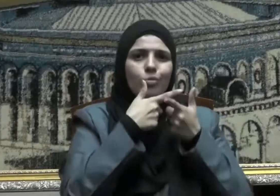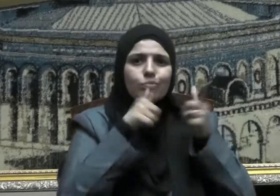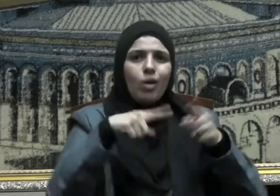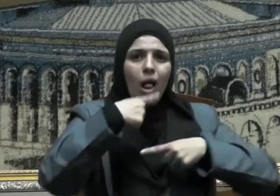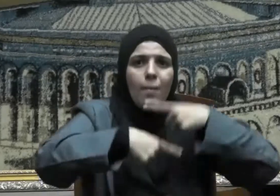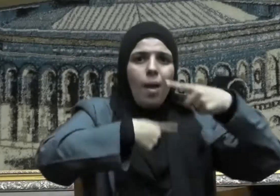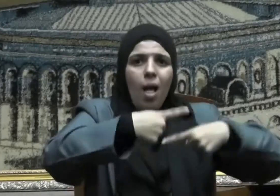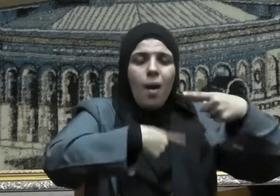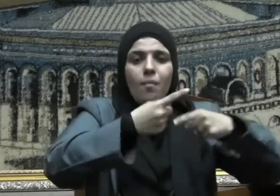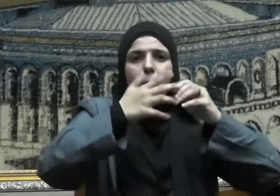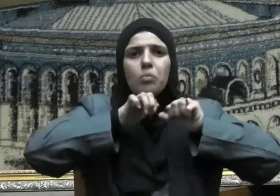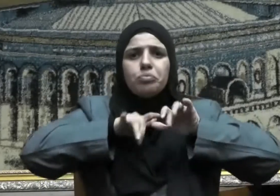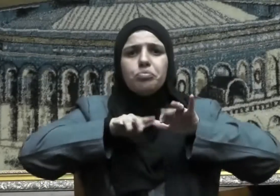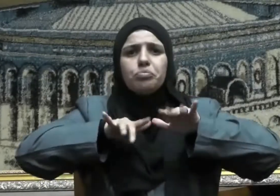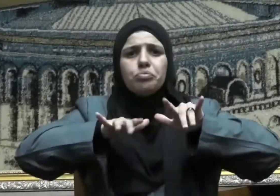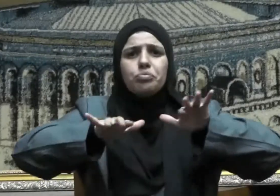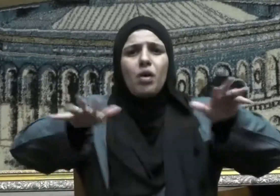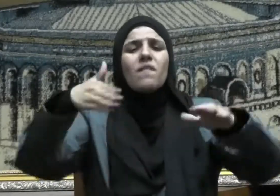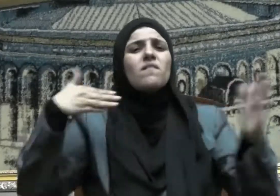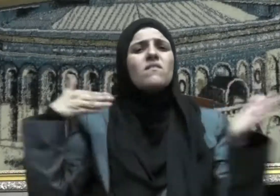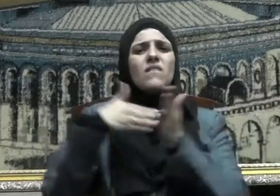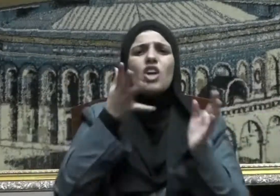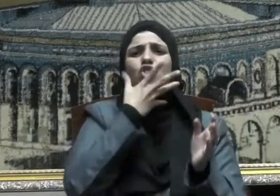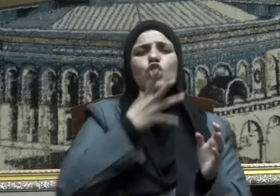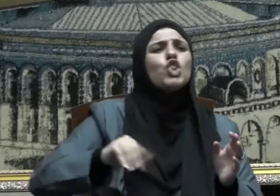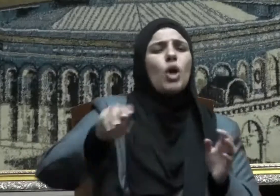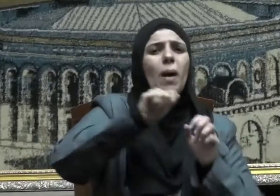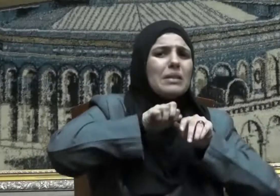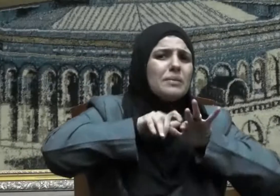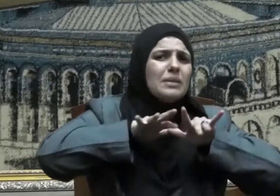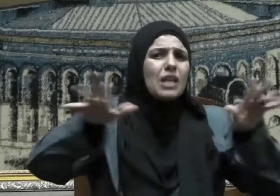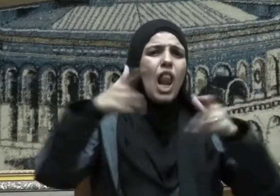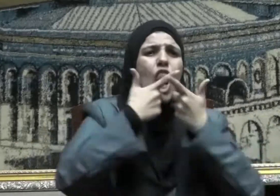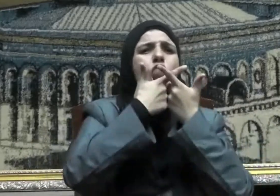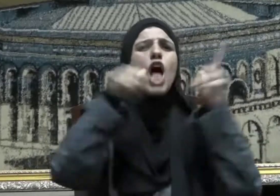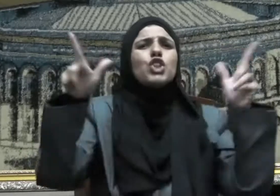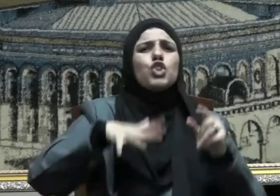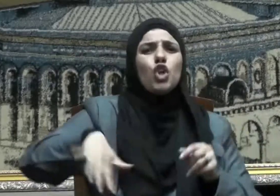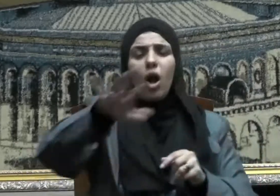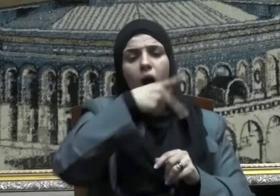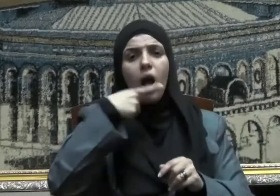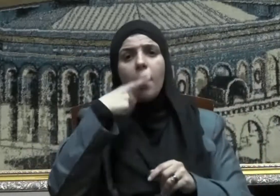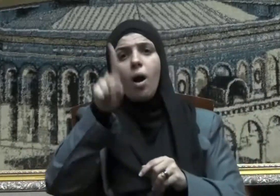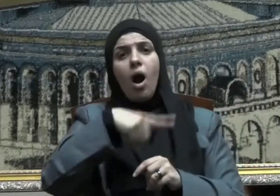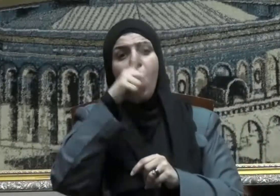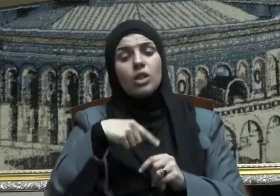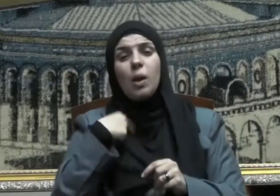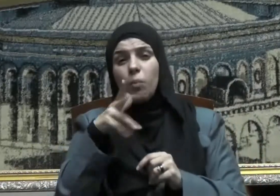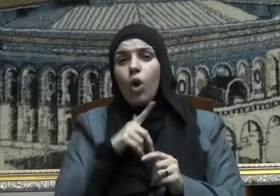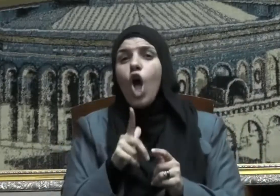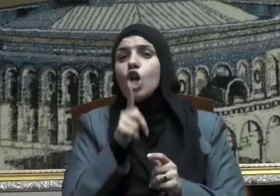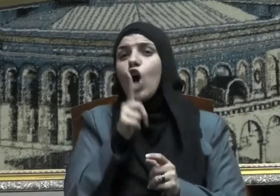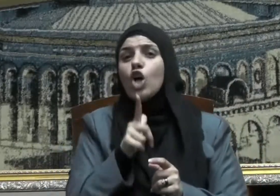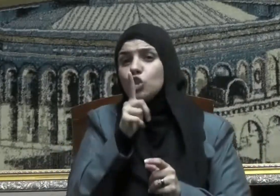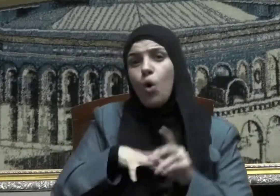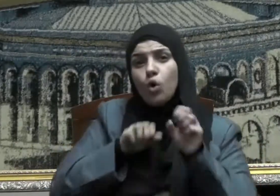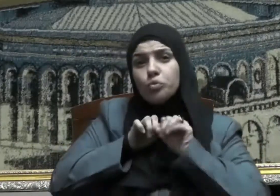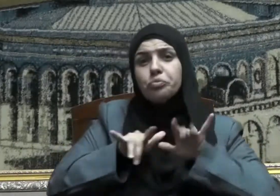فيها لأن في ترديدها إسهام في ترويجها ونشرها فالشائعات